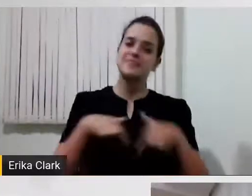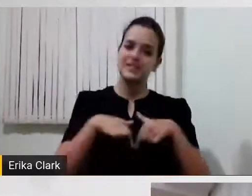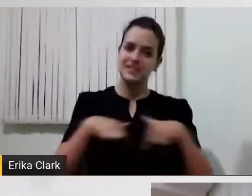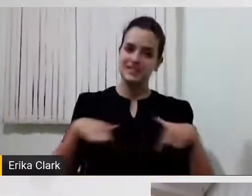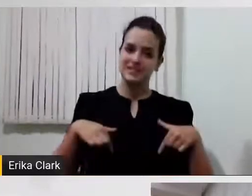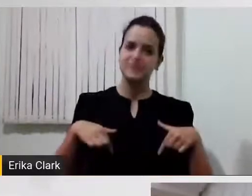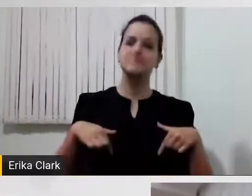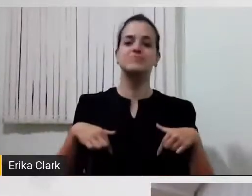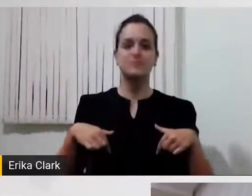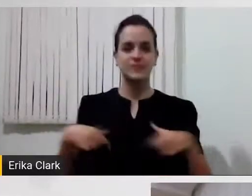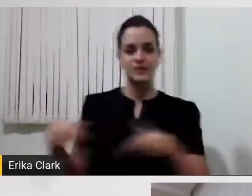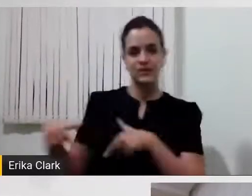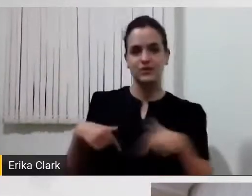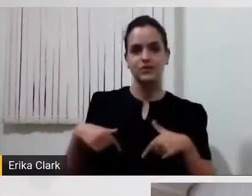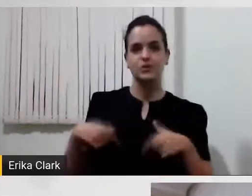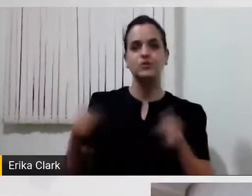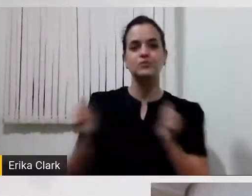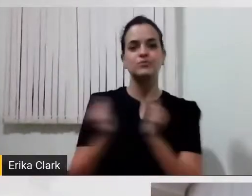Sônia não chegamos nem de perto nem de longe.